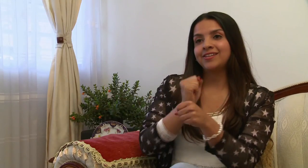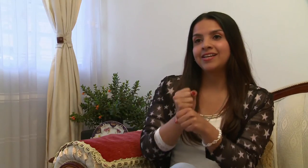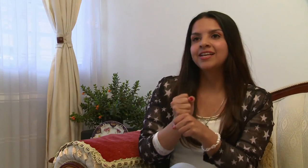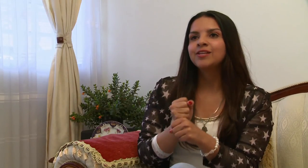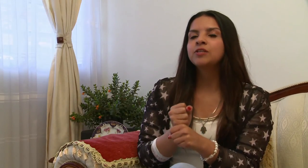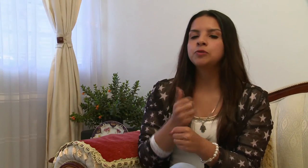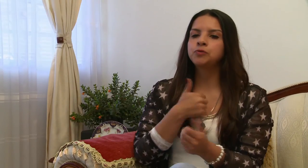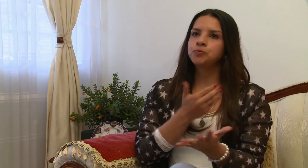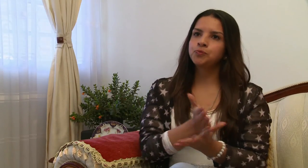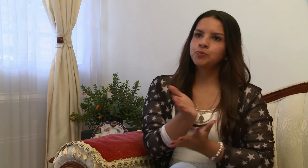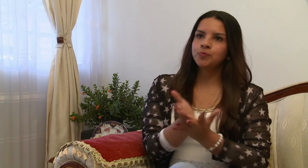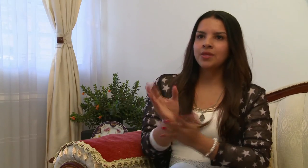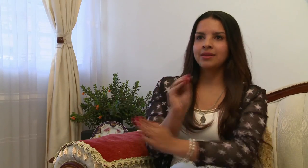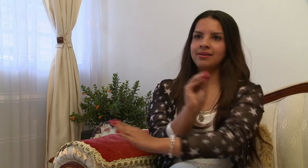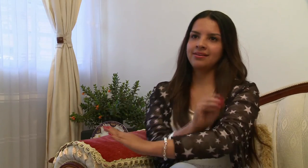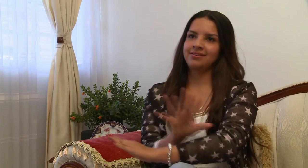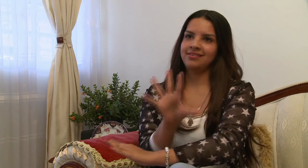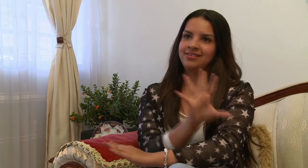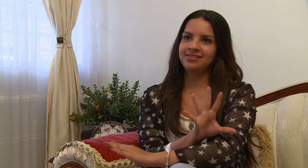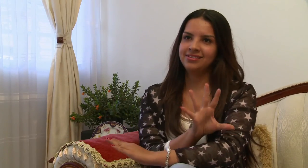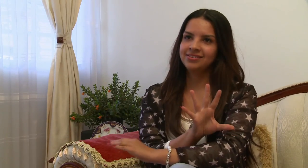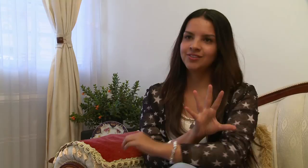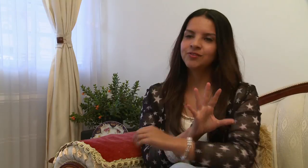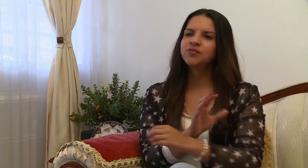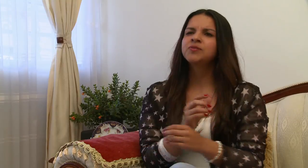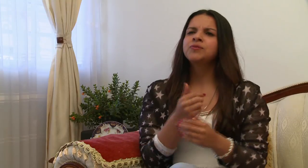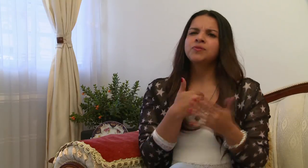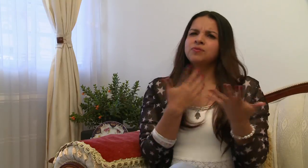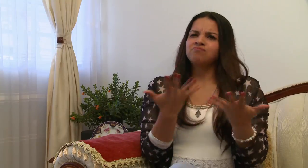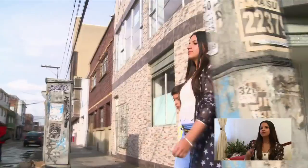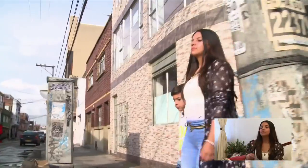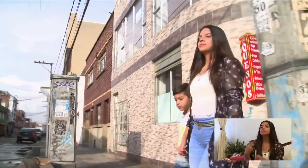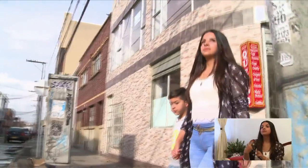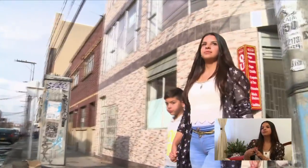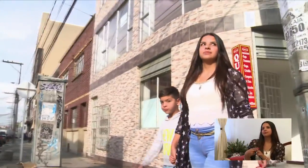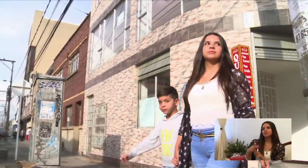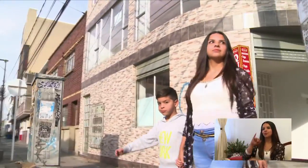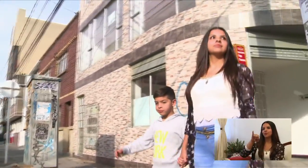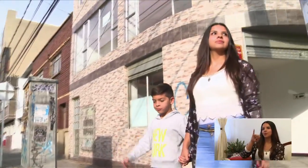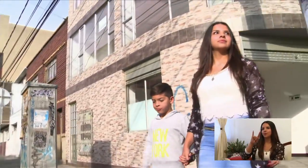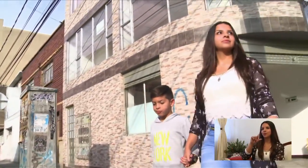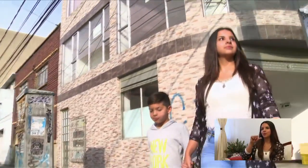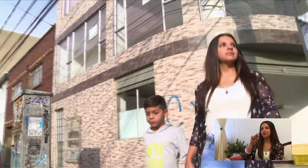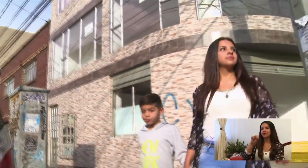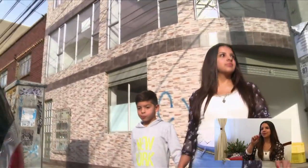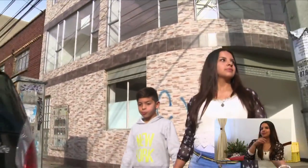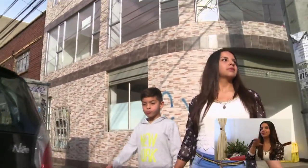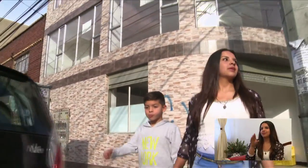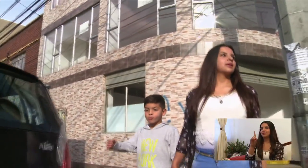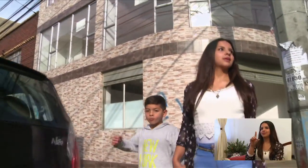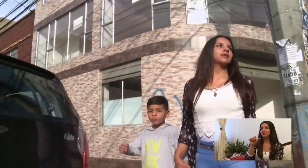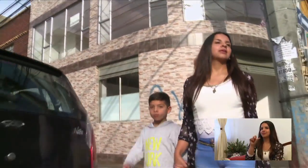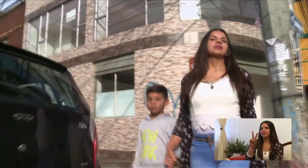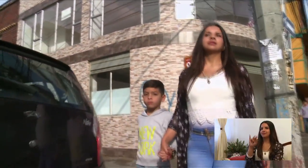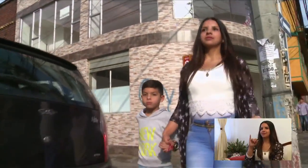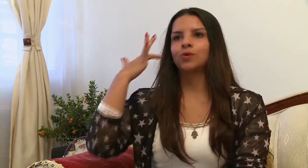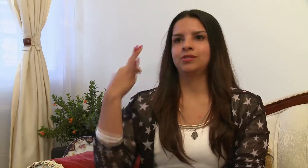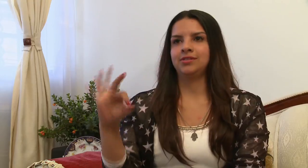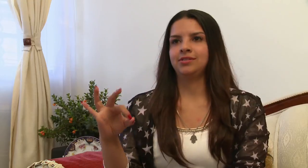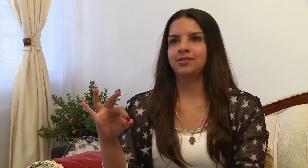años, soy diseñadora gráfica, tengo un hijo, se llama Juan David, él es